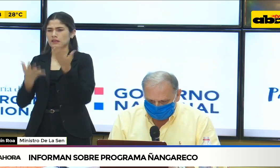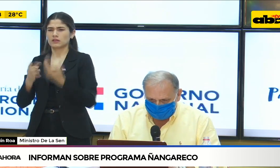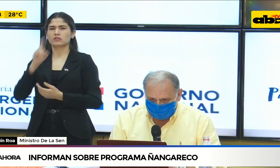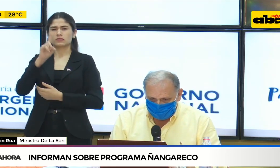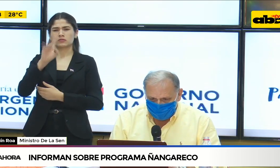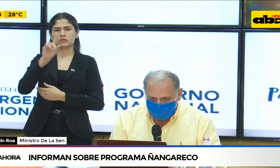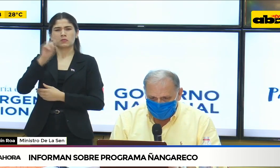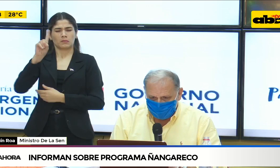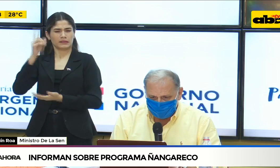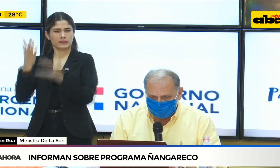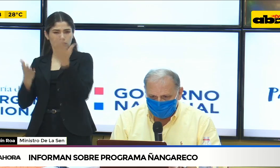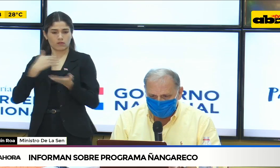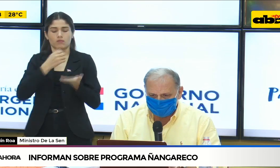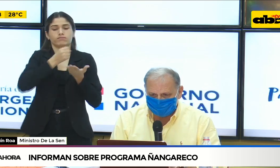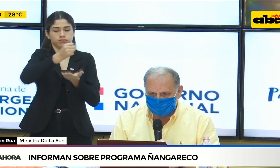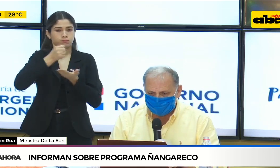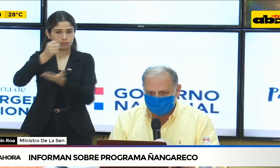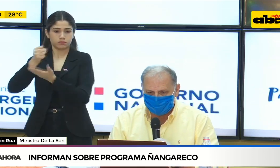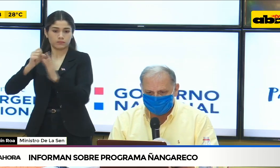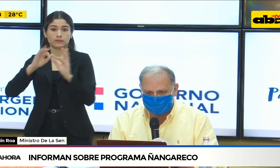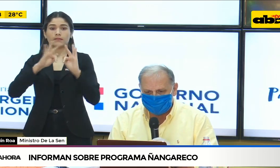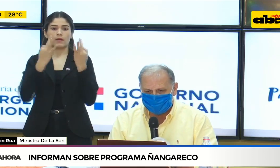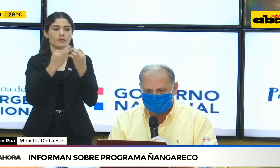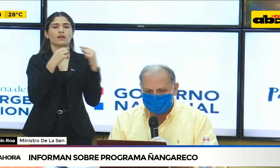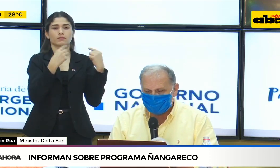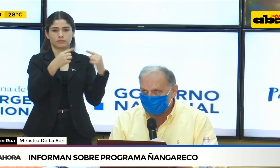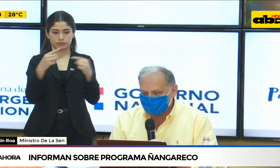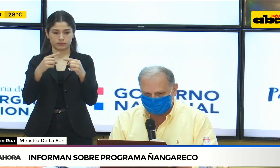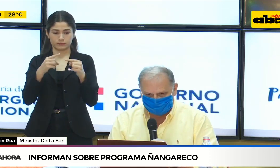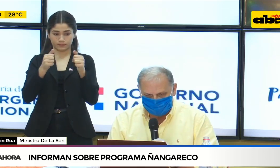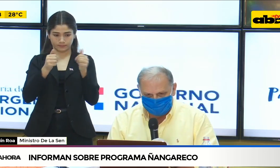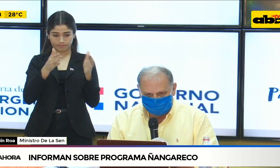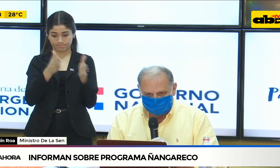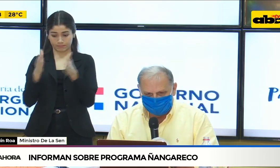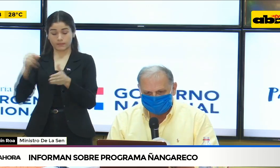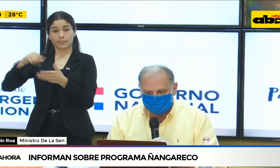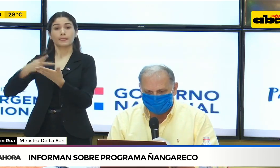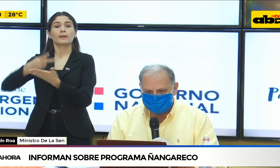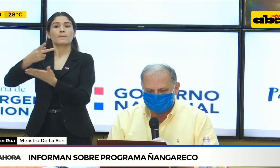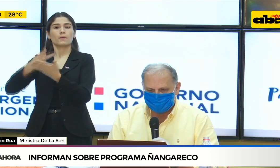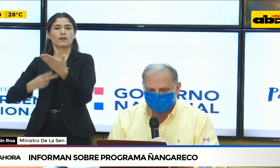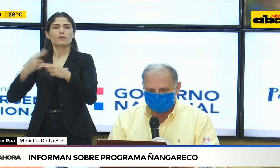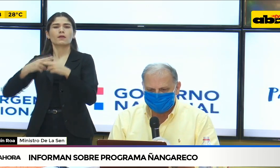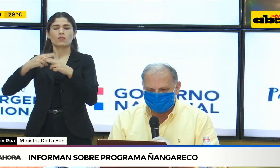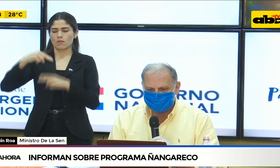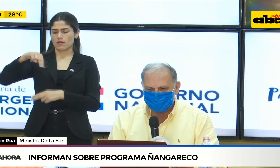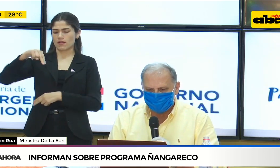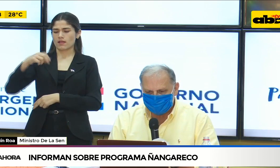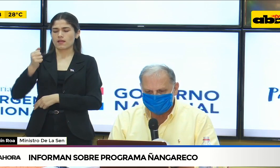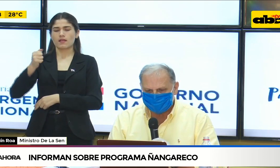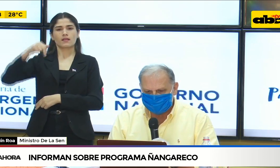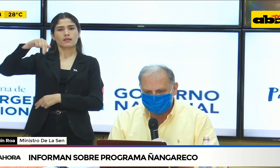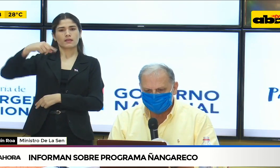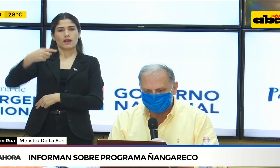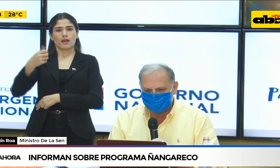En cuanto al programa Ñengarecón, hasta la fecha tenemos 35